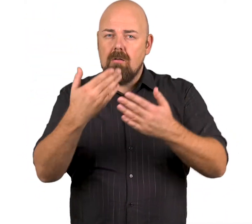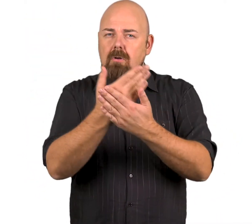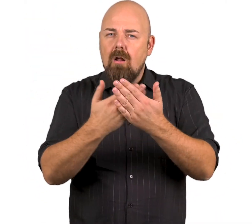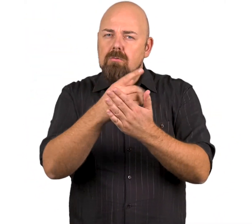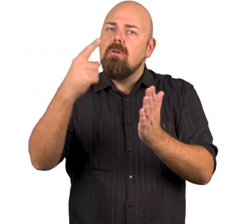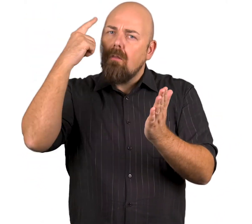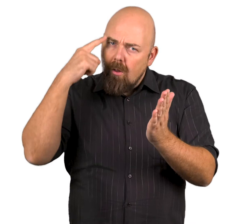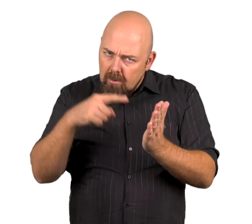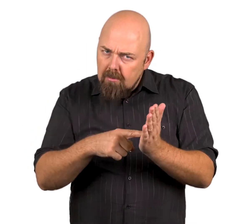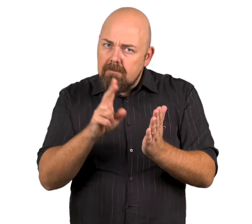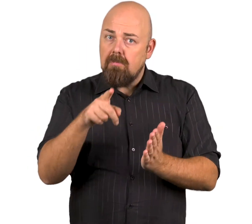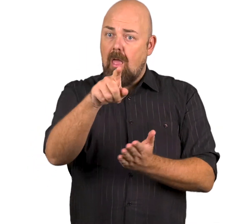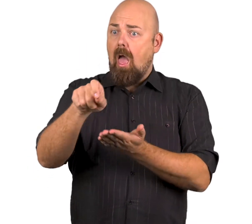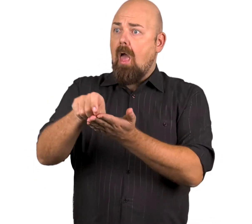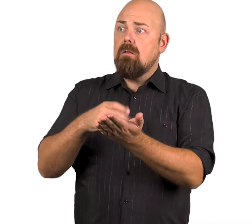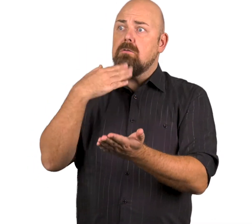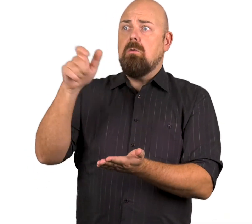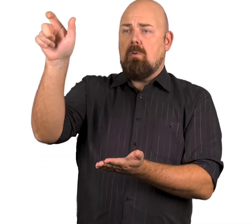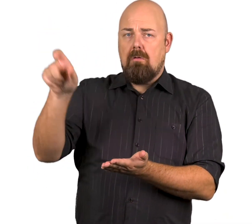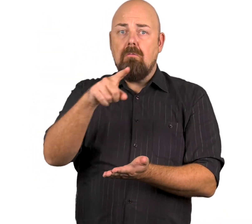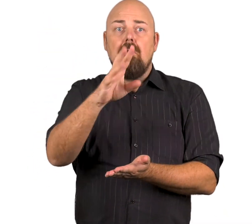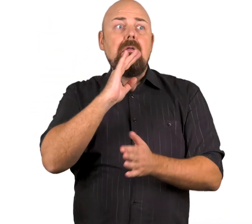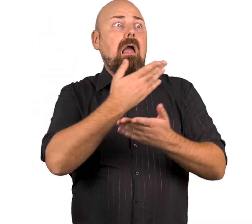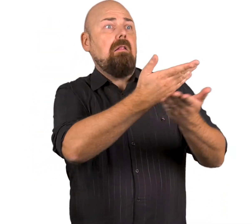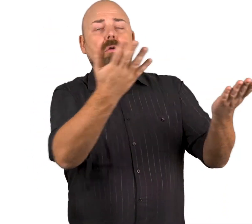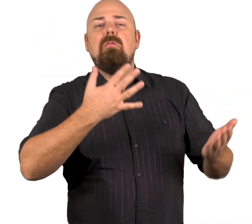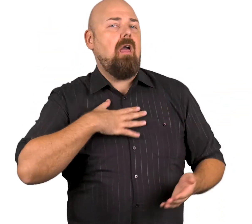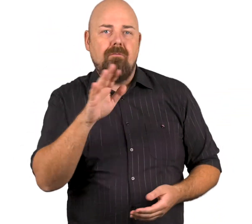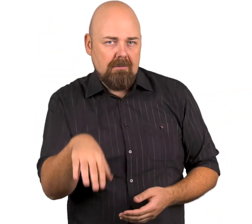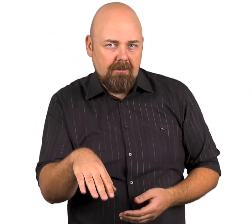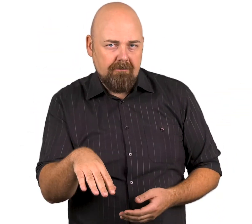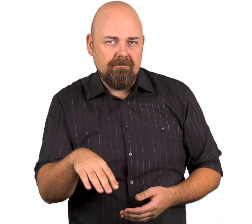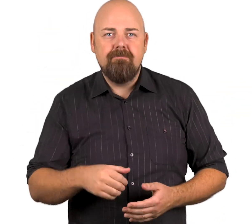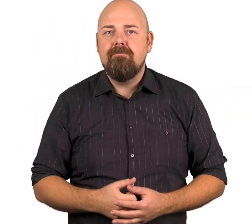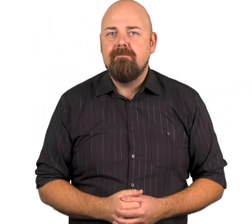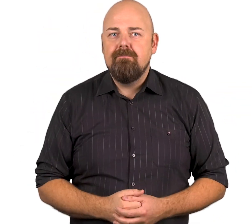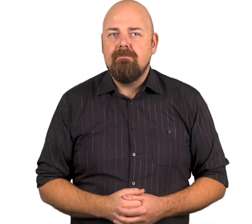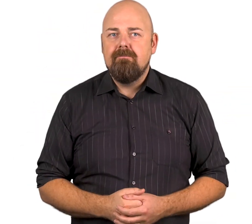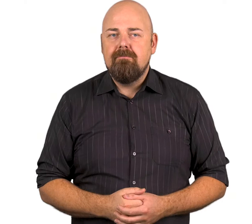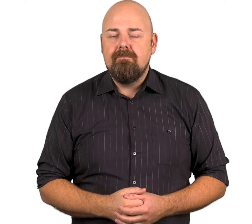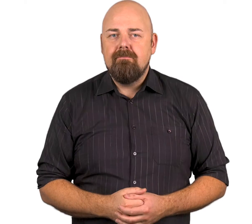Vaalisalaisuus tarkoittaa sitä, että sinun ei tarvitse kertoa kenellekään, ketä äänestit.